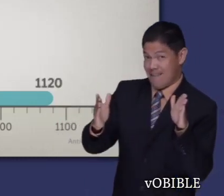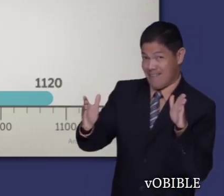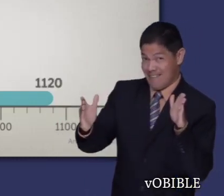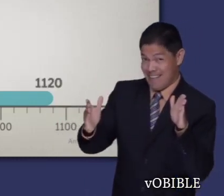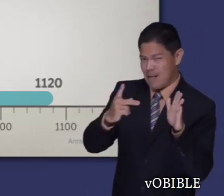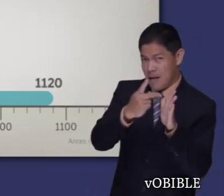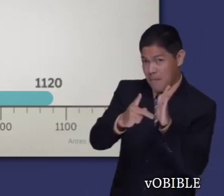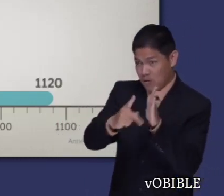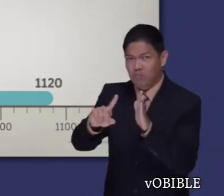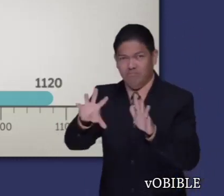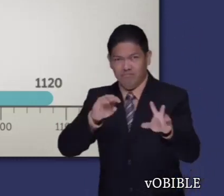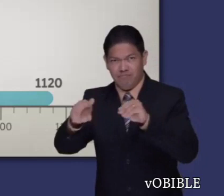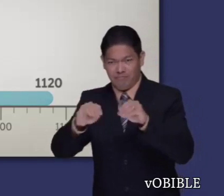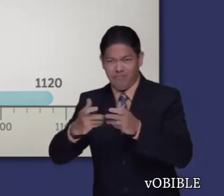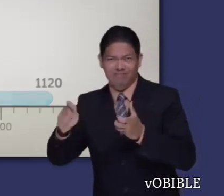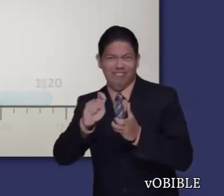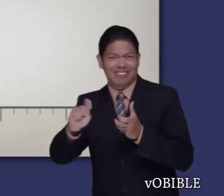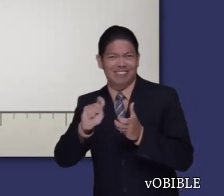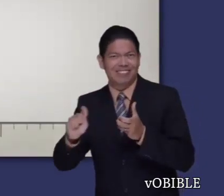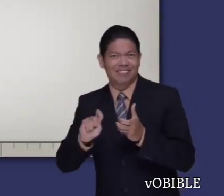1120 antes de nuestra era.